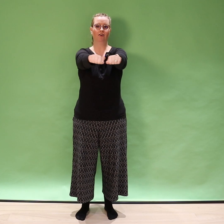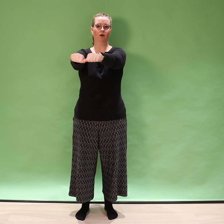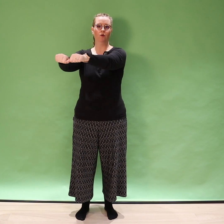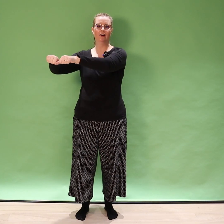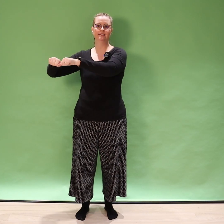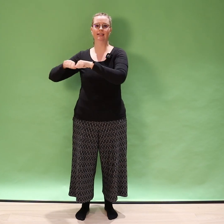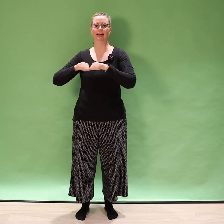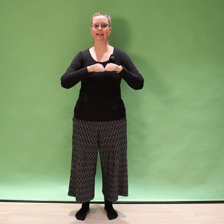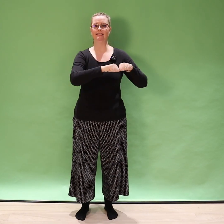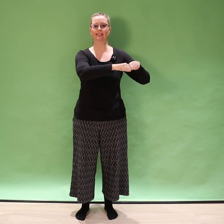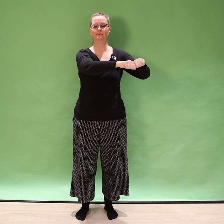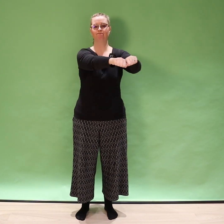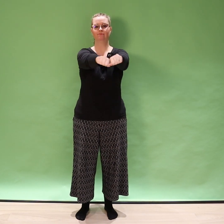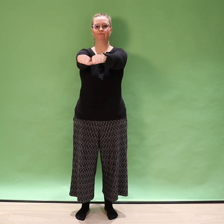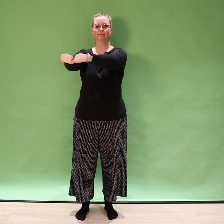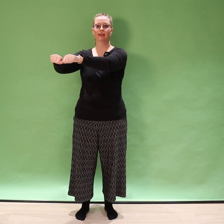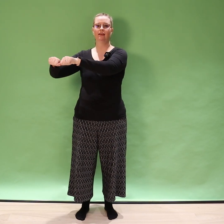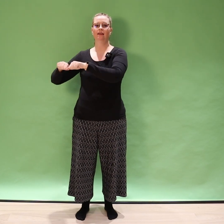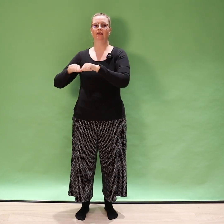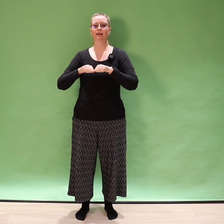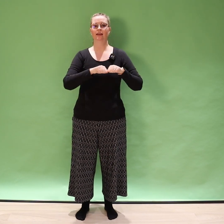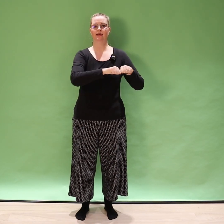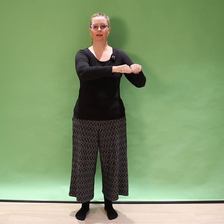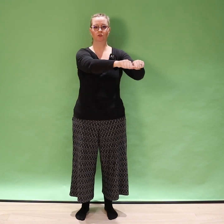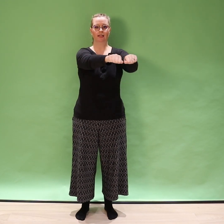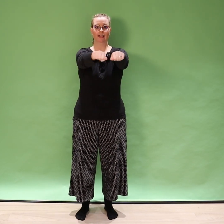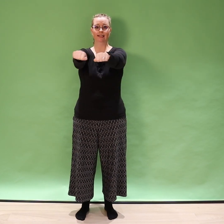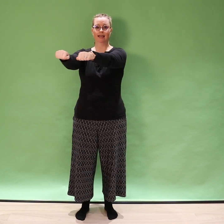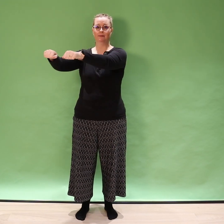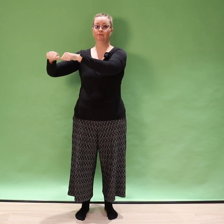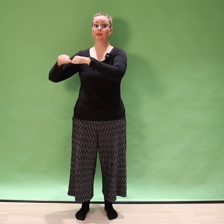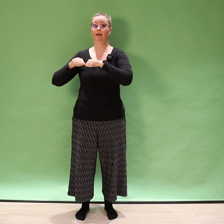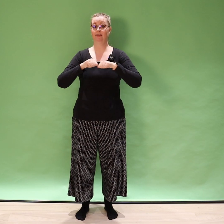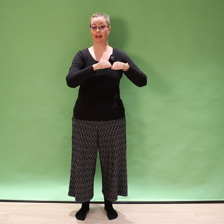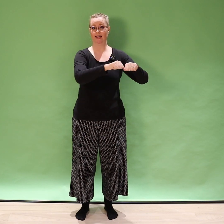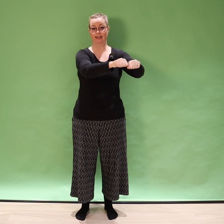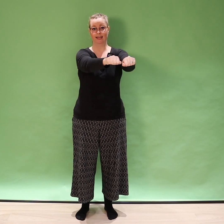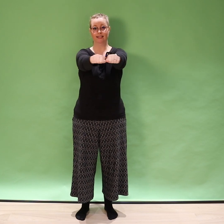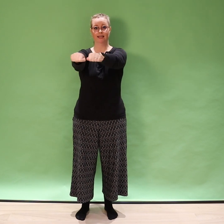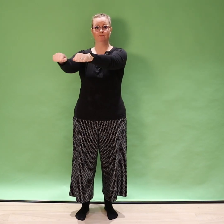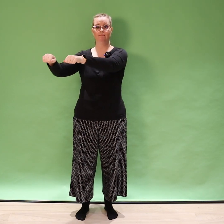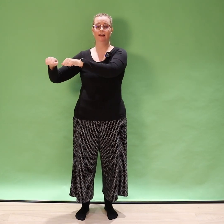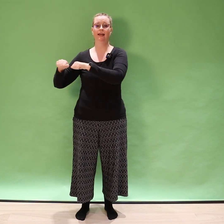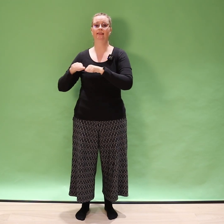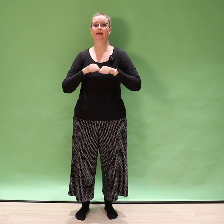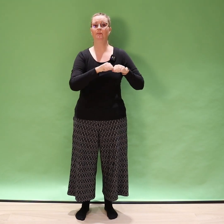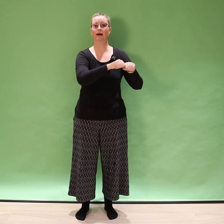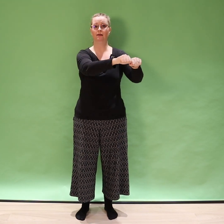kauhaa siinä edessä. Ja nyt sitten lisää jalat tähän liikkeeseen. Lähde tekemään